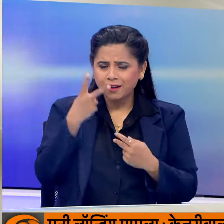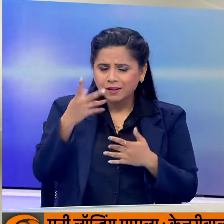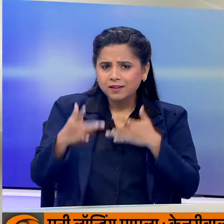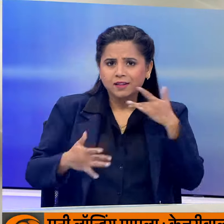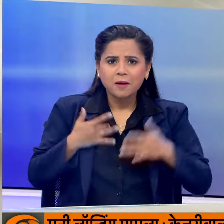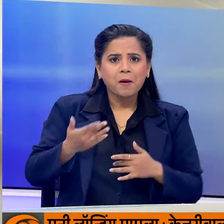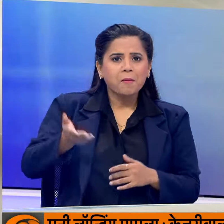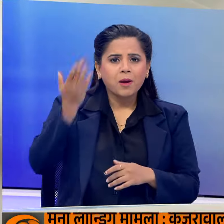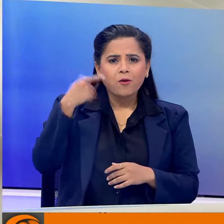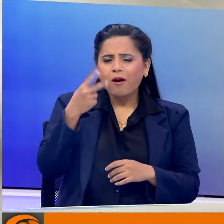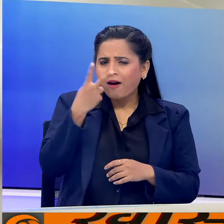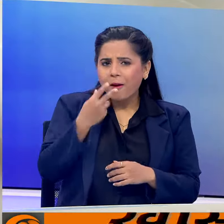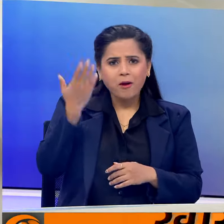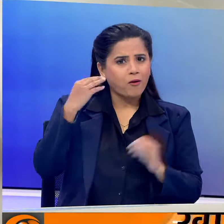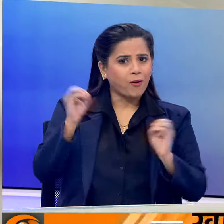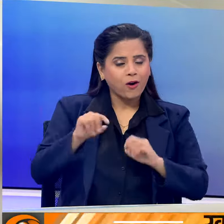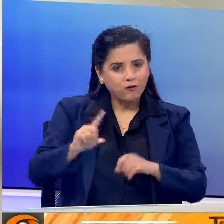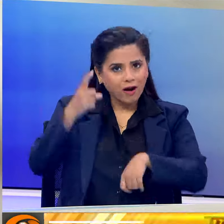बहावग देखा है